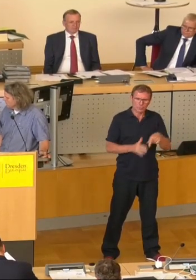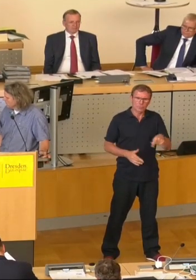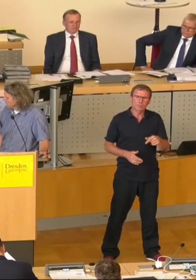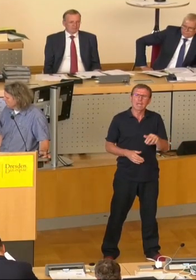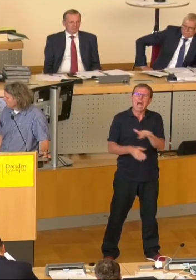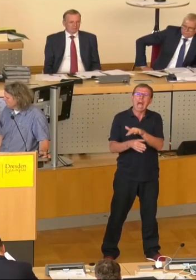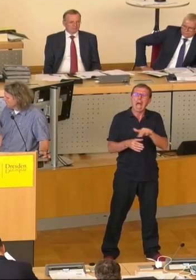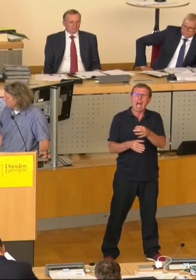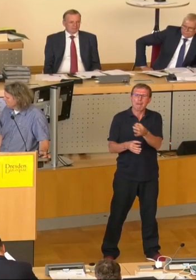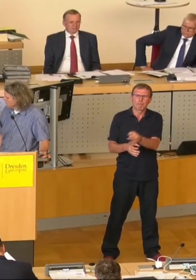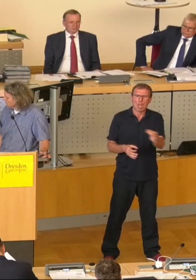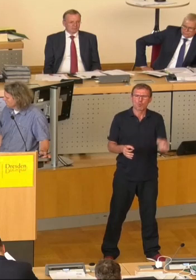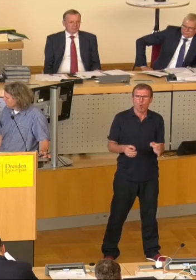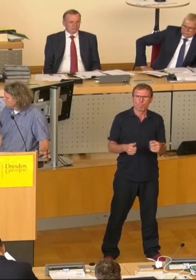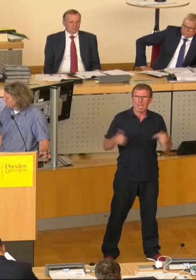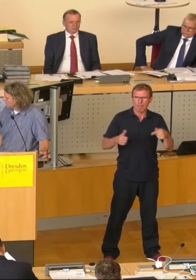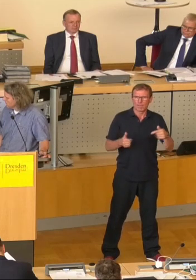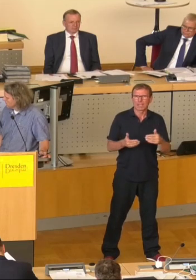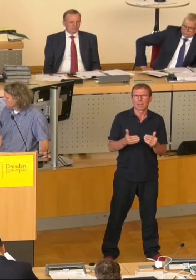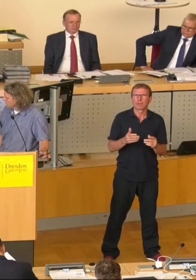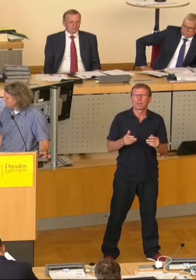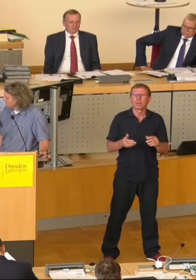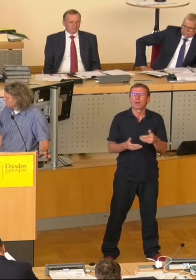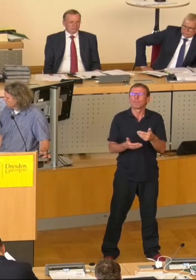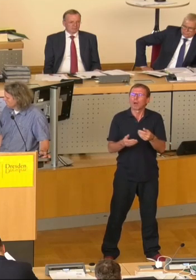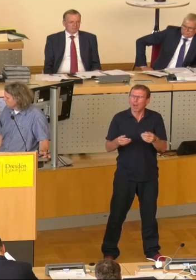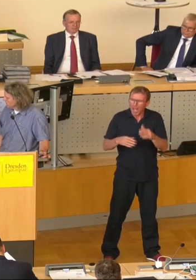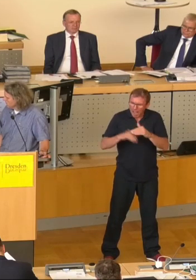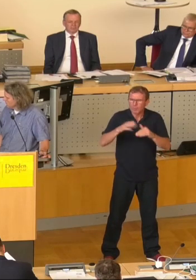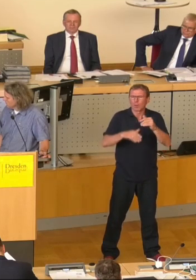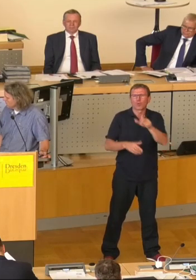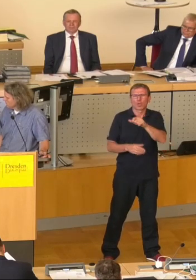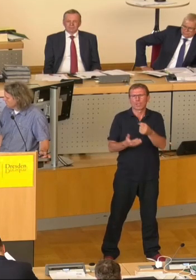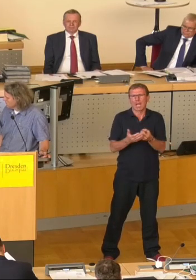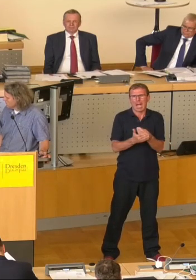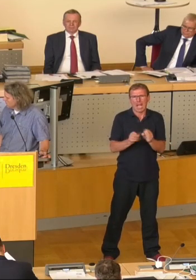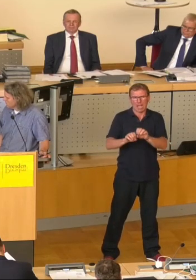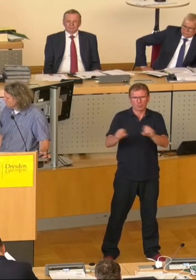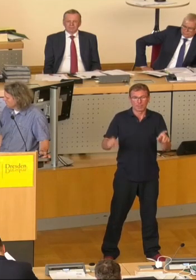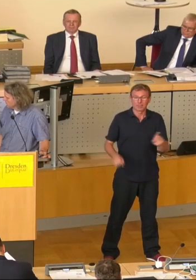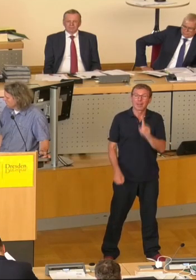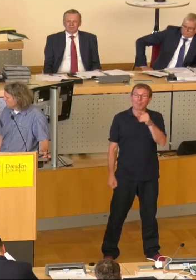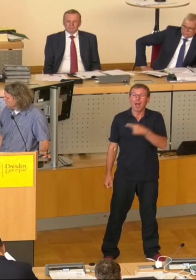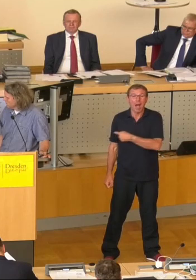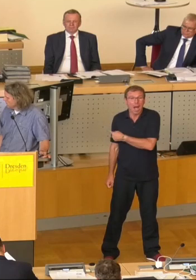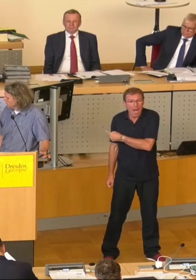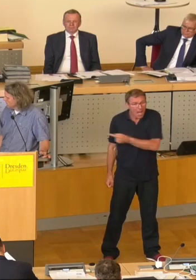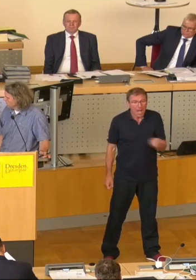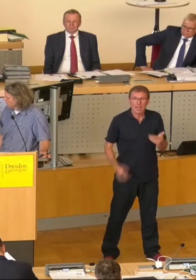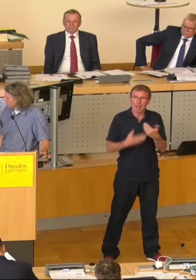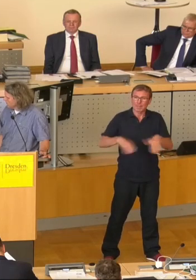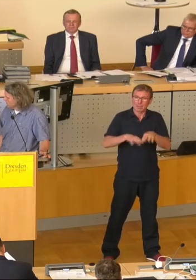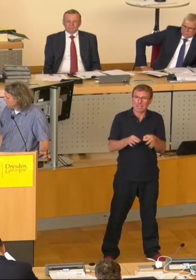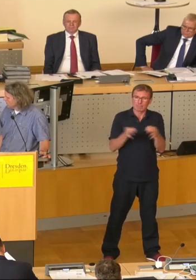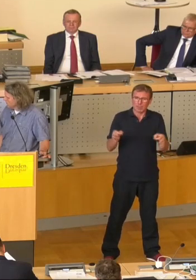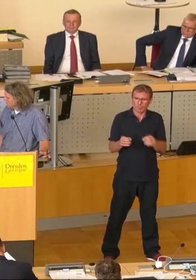Biotoppflege aufzubauen und dazu junge Leute auszubilden. Ich muss aber noch darauf hinweisen, dass nicht alle Ausgleichsmaßnahmen, die nach